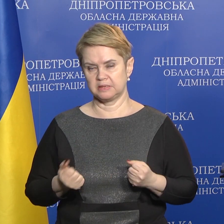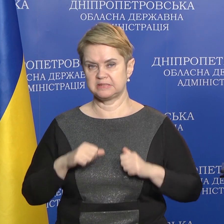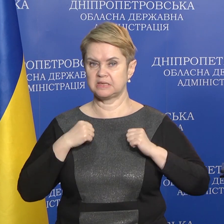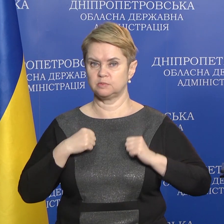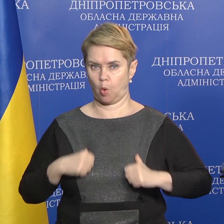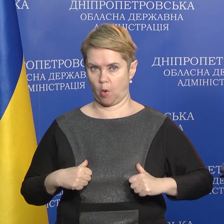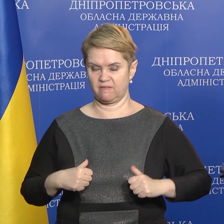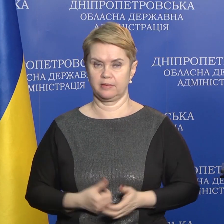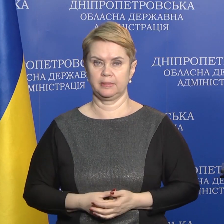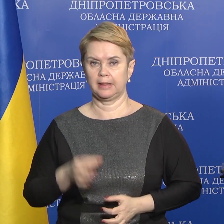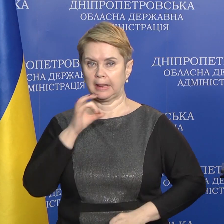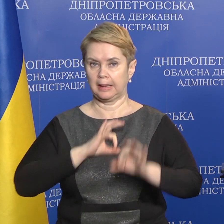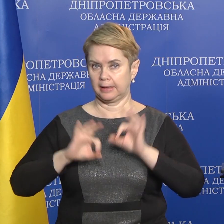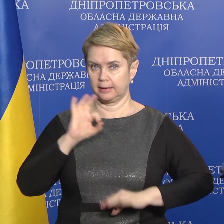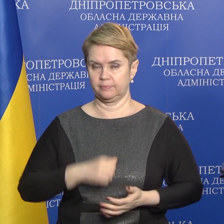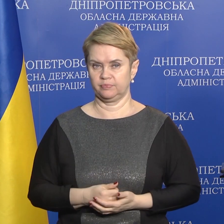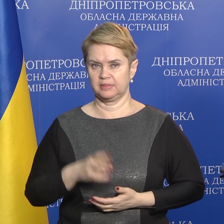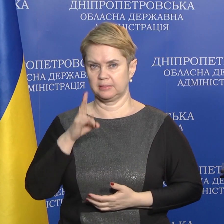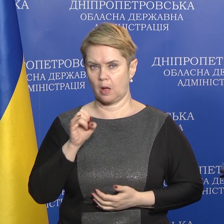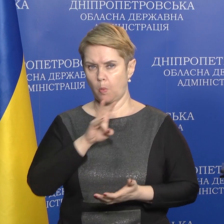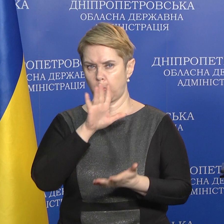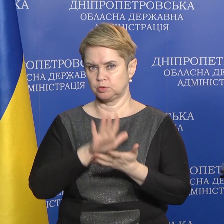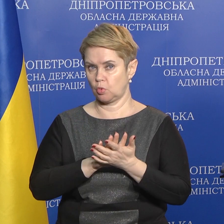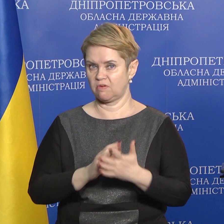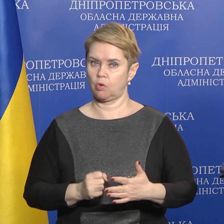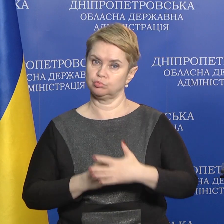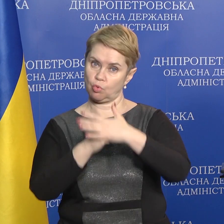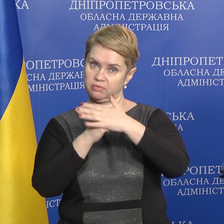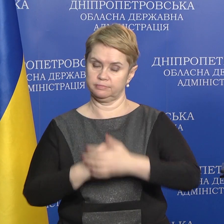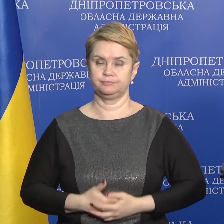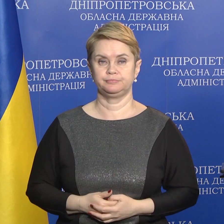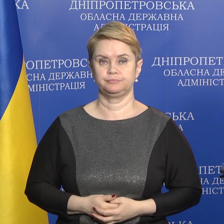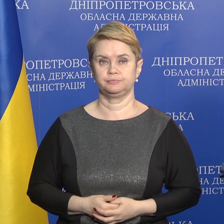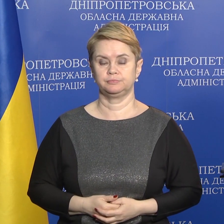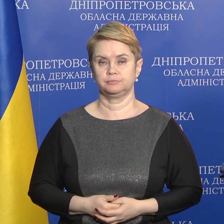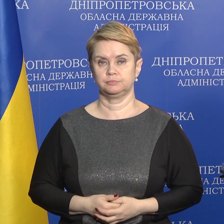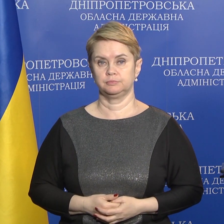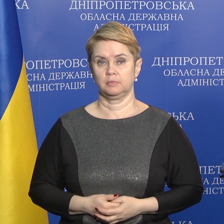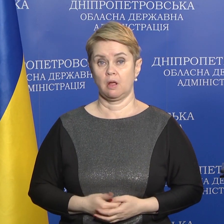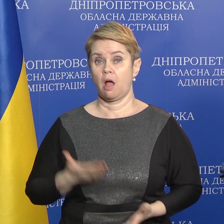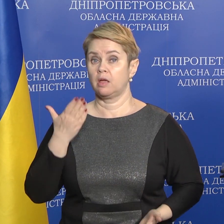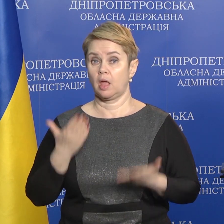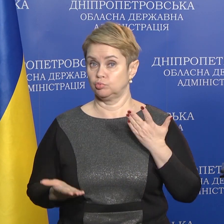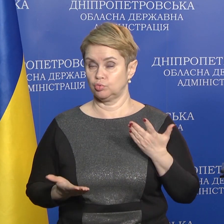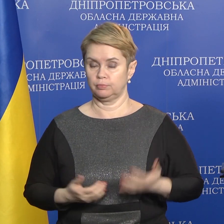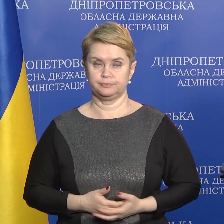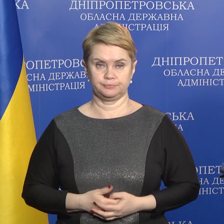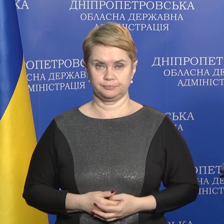заспокійливі ліки на постійній основі. Якщо